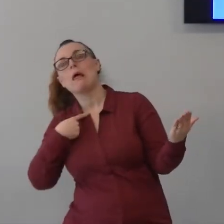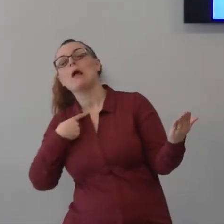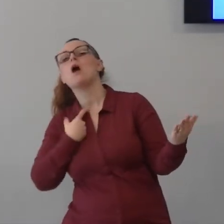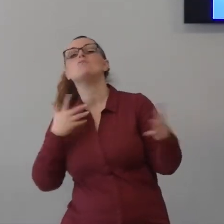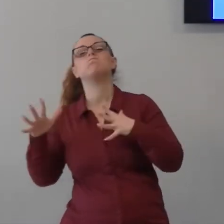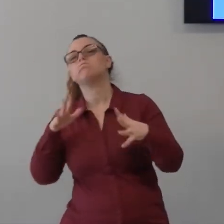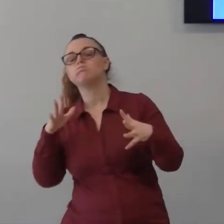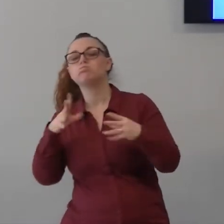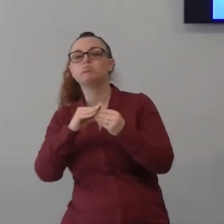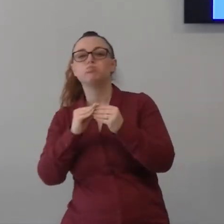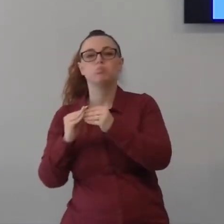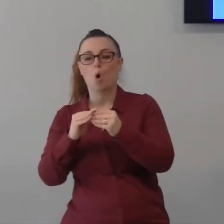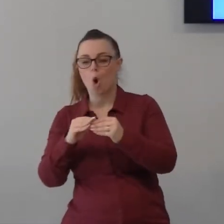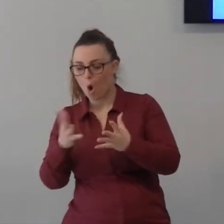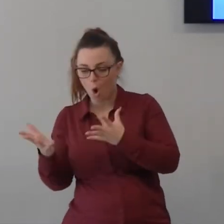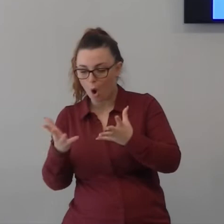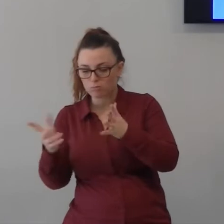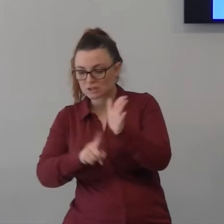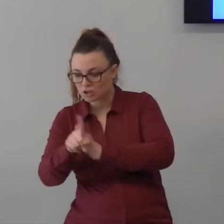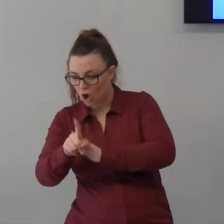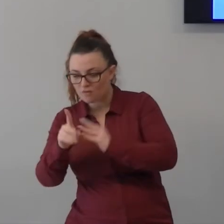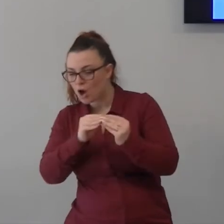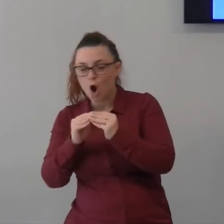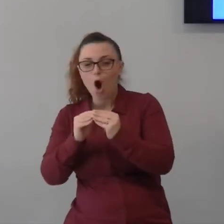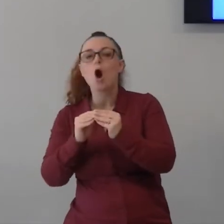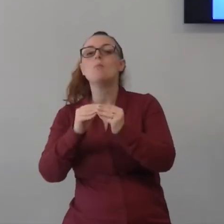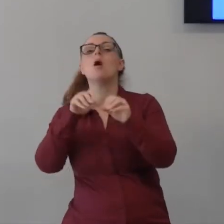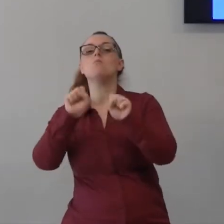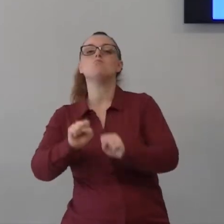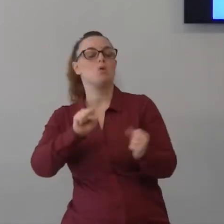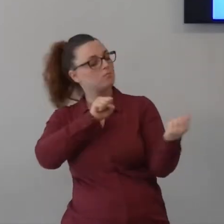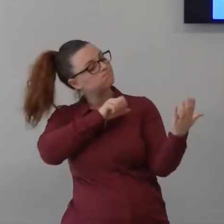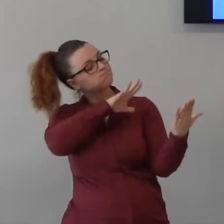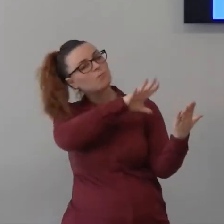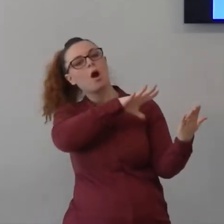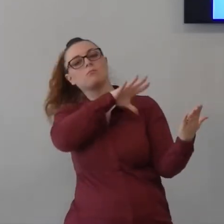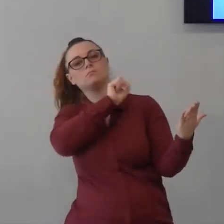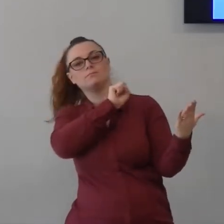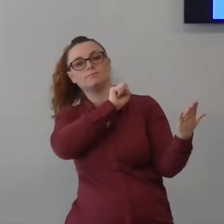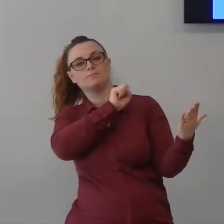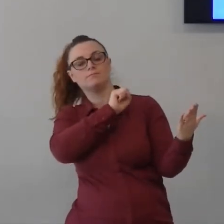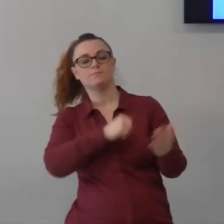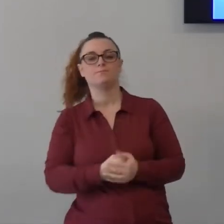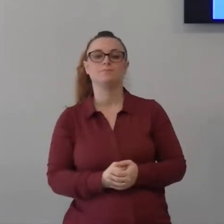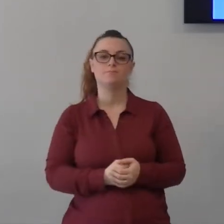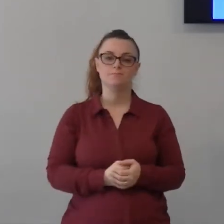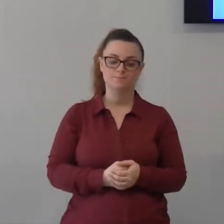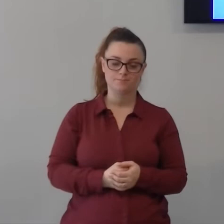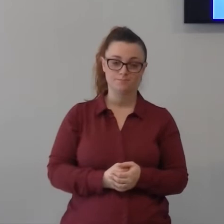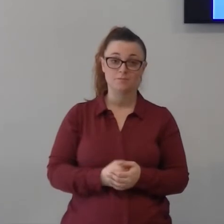spaventata dal vento della vita dagli effetti della tempesta quello che devi fare è leggi la Bibbia